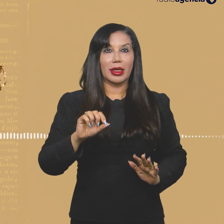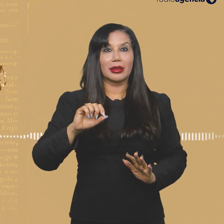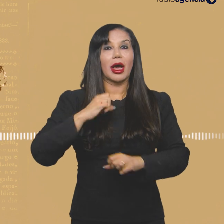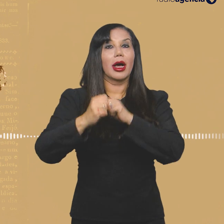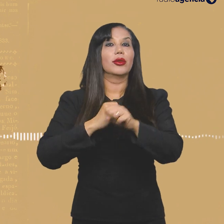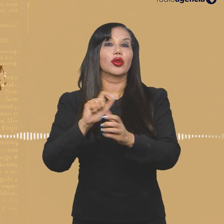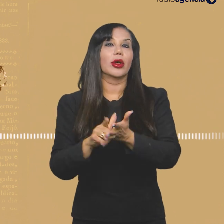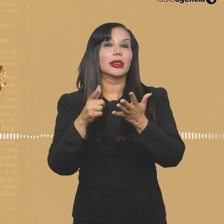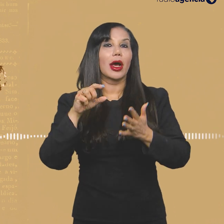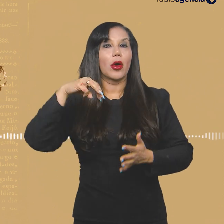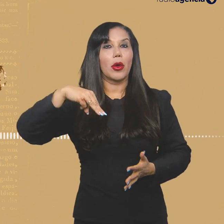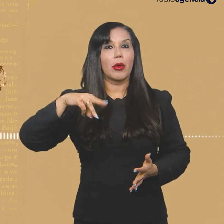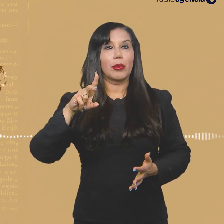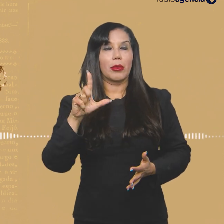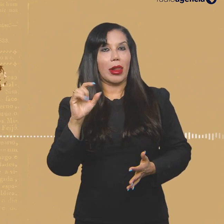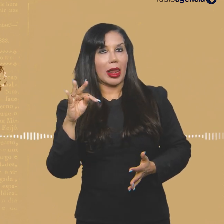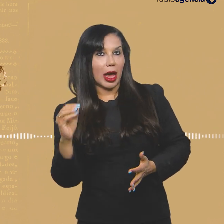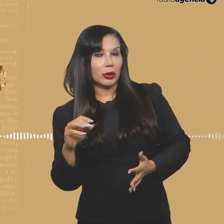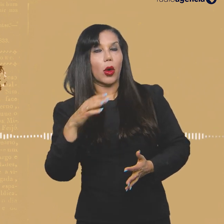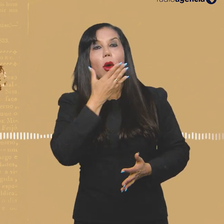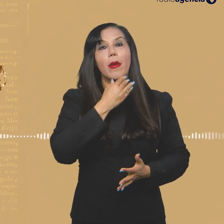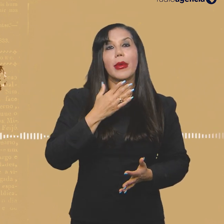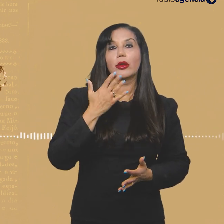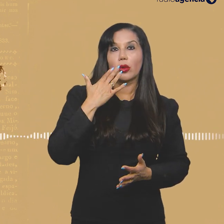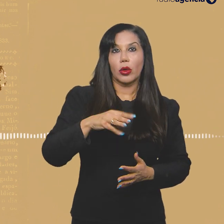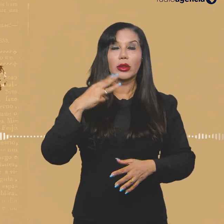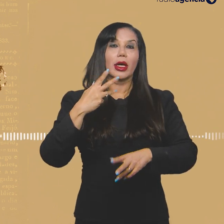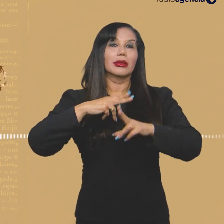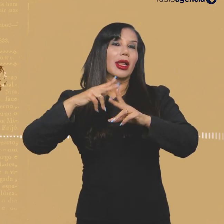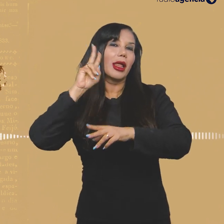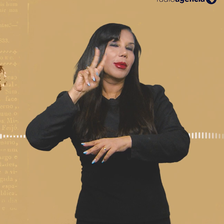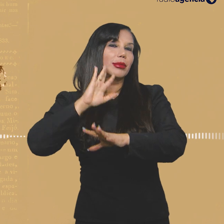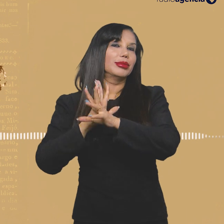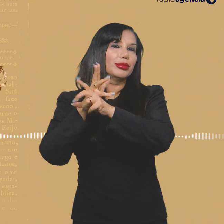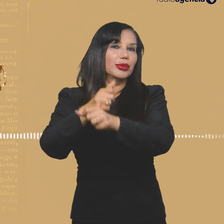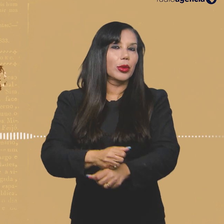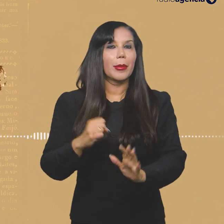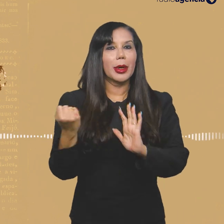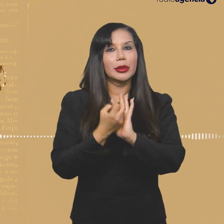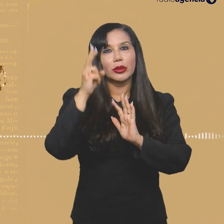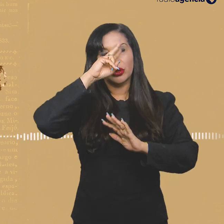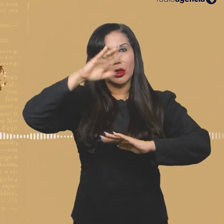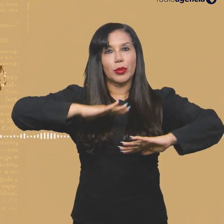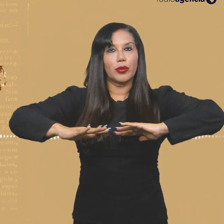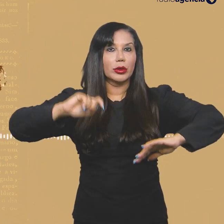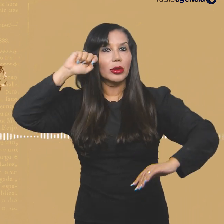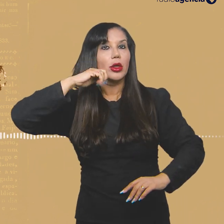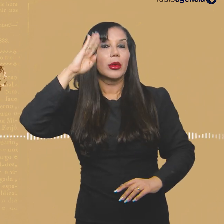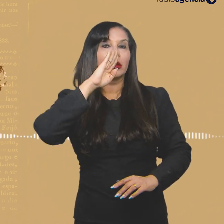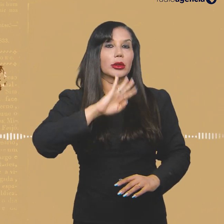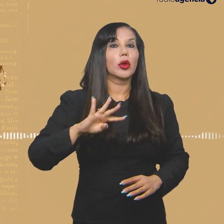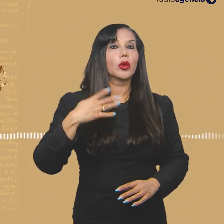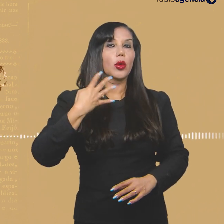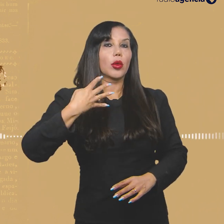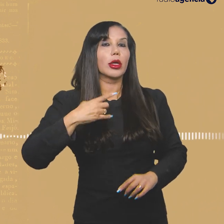Humulato ou Homem de Cor. Nos três primeiros episódios, relembramos algumas publicações marcantes na história do movimento negro